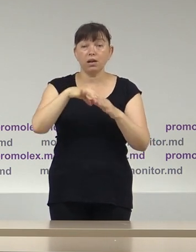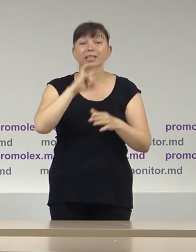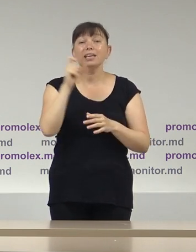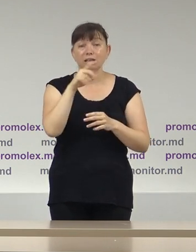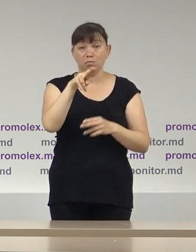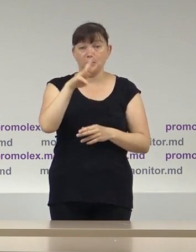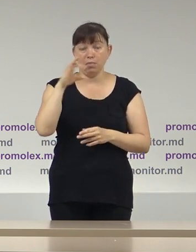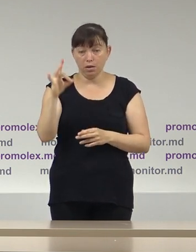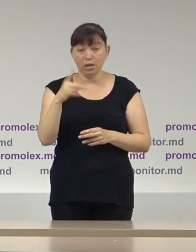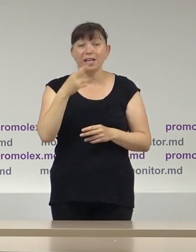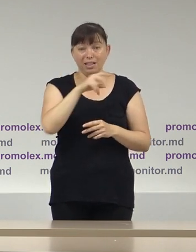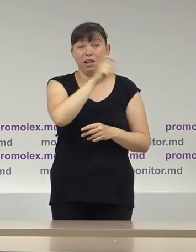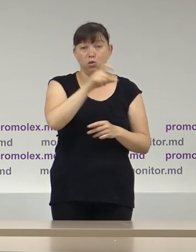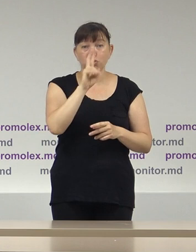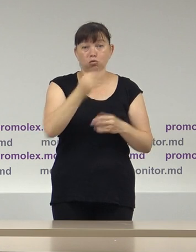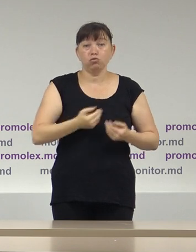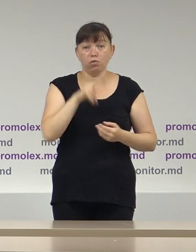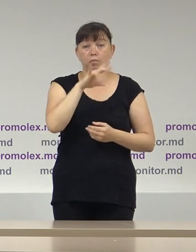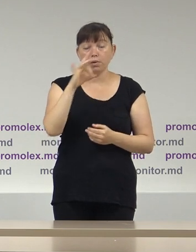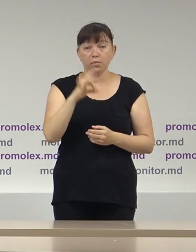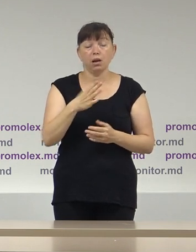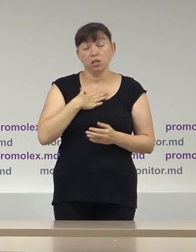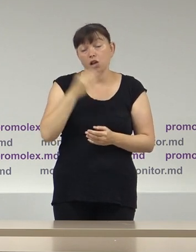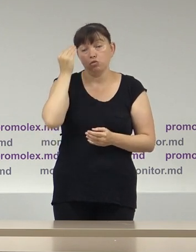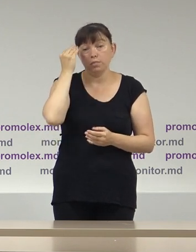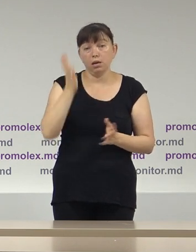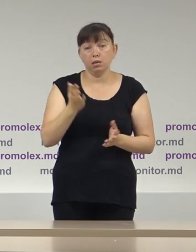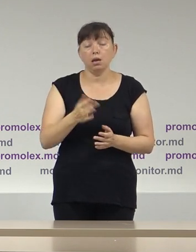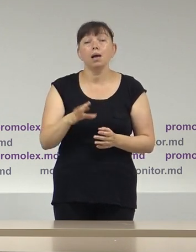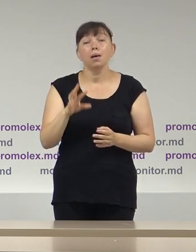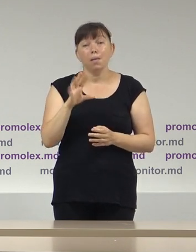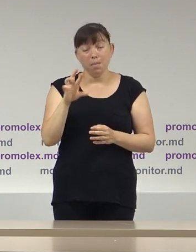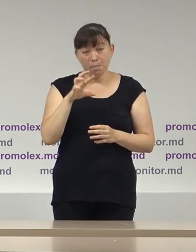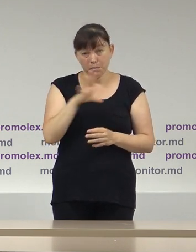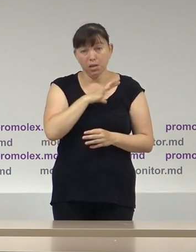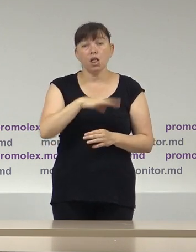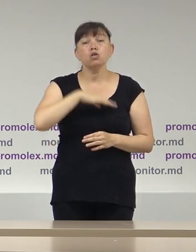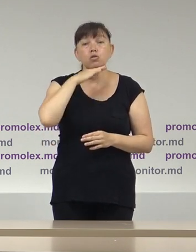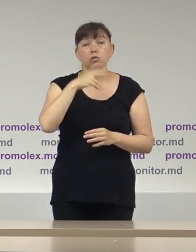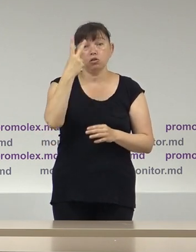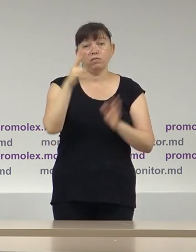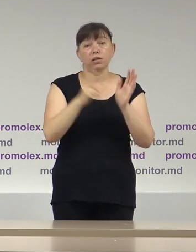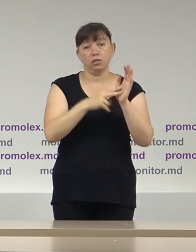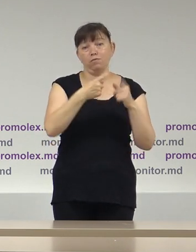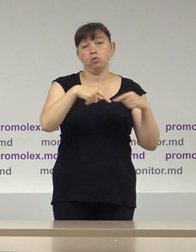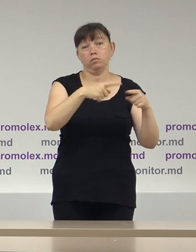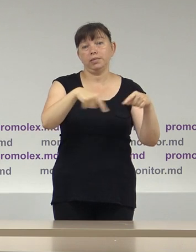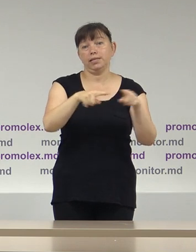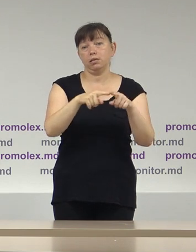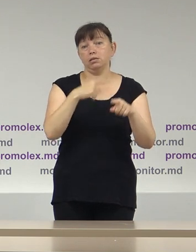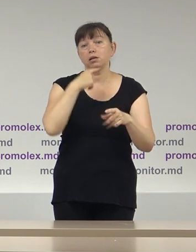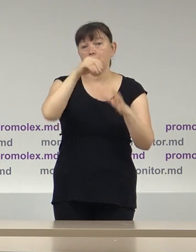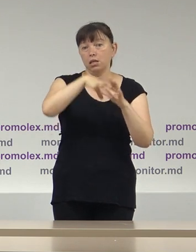regiunea transnistreană, pentru alegătorii din regiunea transnistreană, în opinia noastră, ar fi fost suficiente 28 secții de votare.